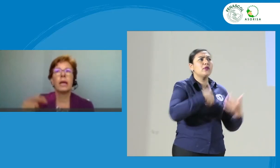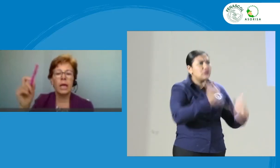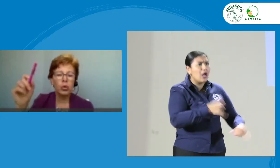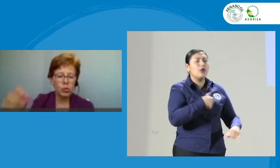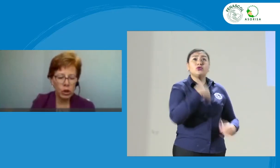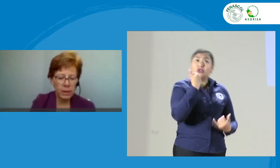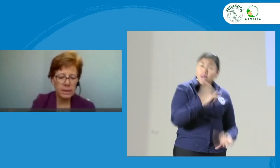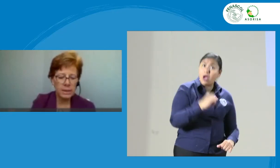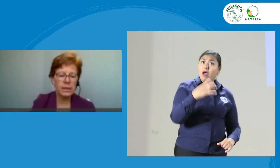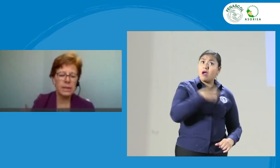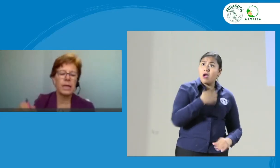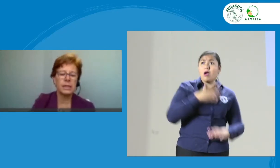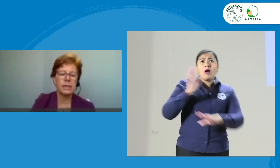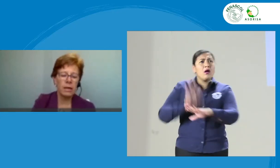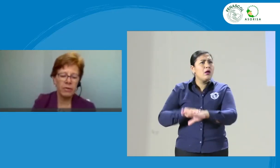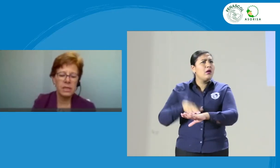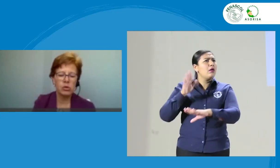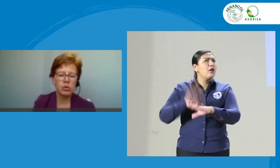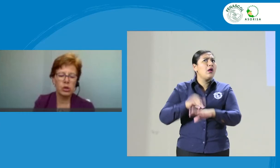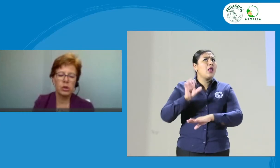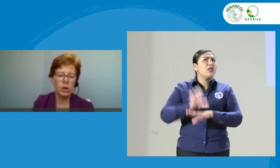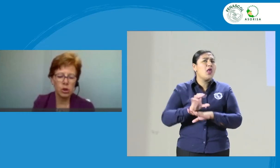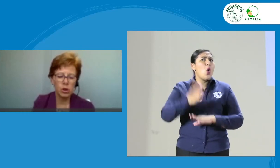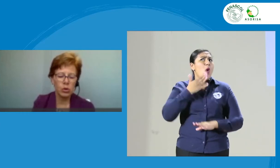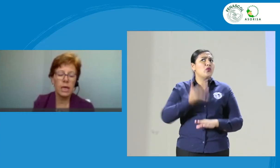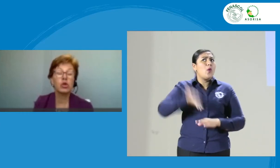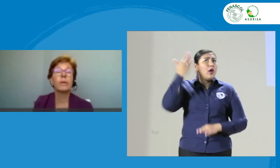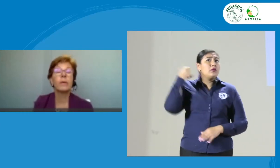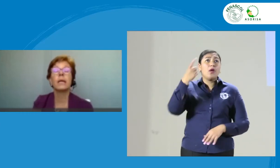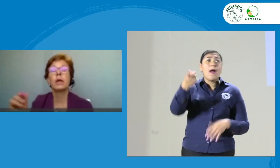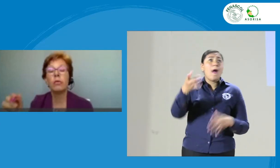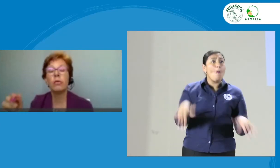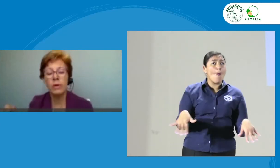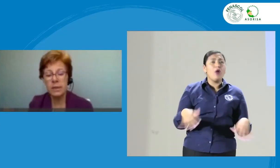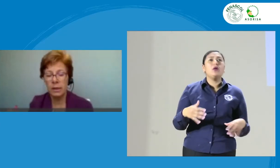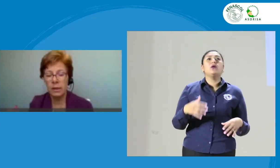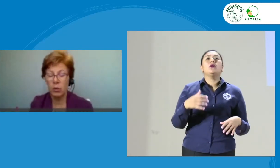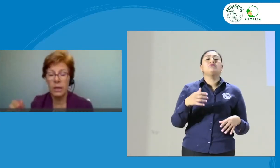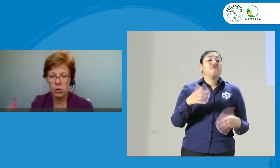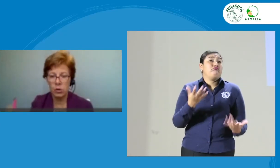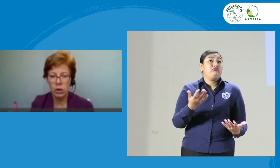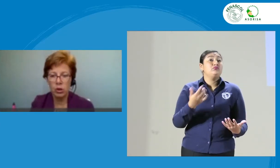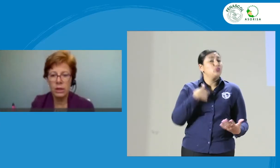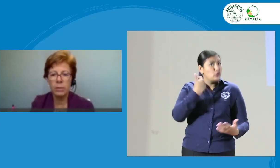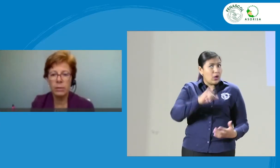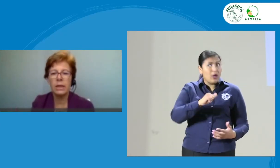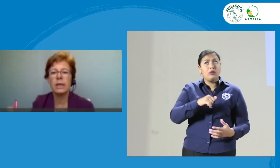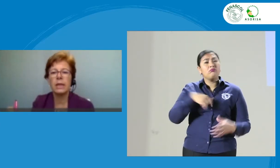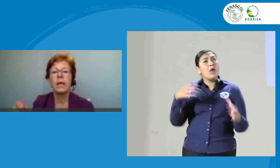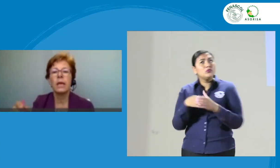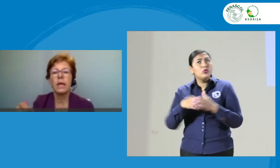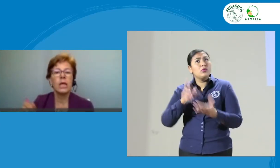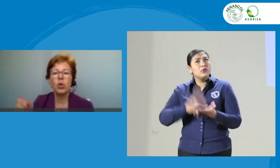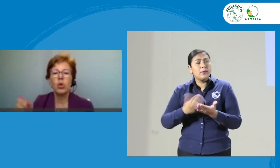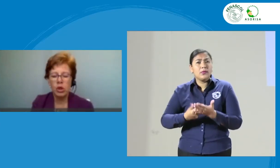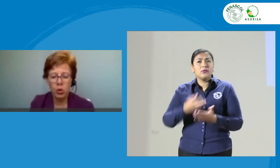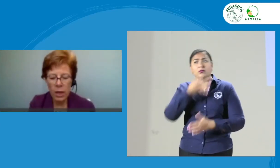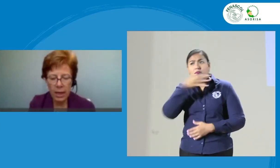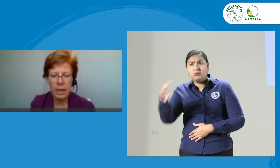ya me quejé con ustedes entidad en esta fecha y ustedes no han hecho nada. Yo me quejé con la asociación de intérpretes y no hizo